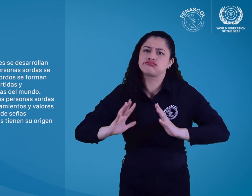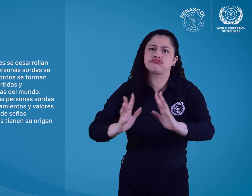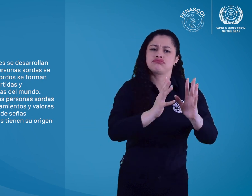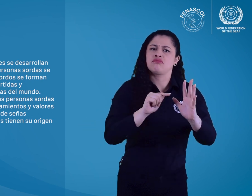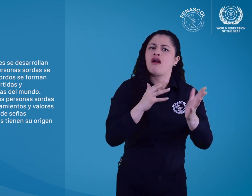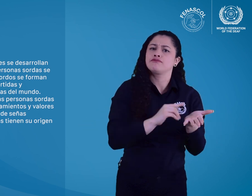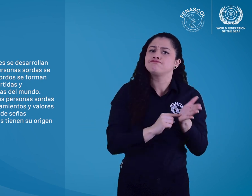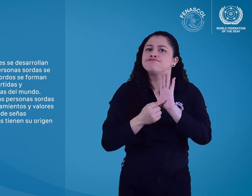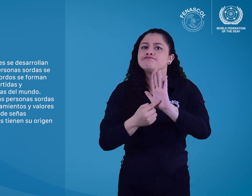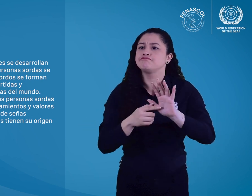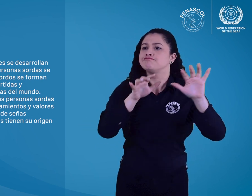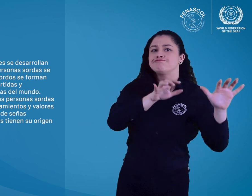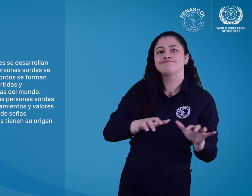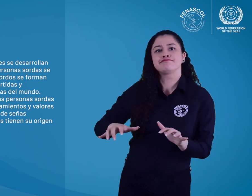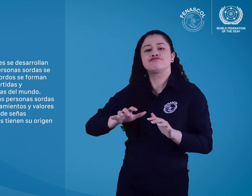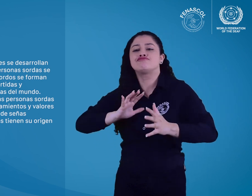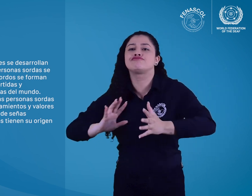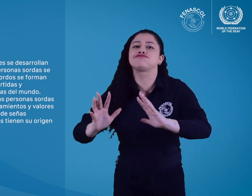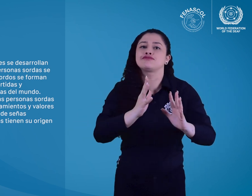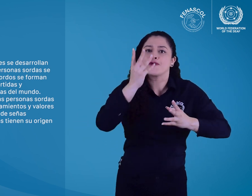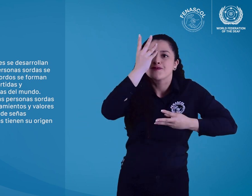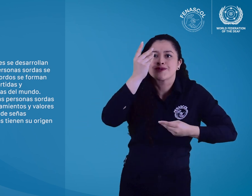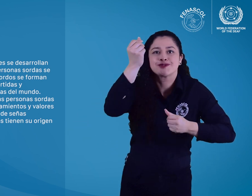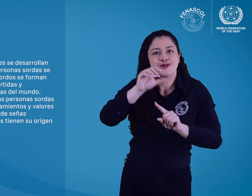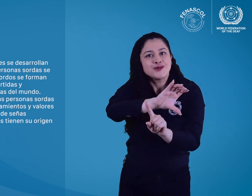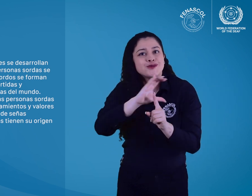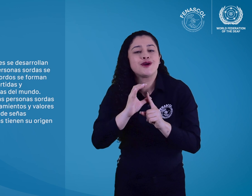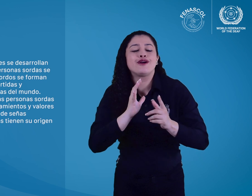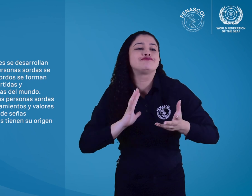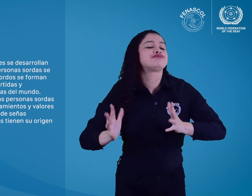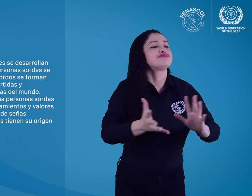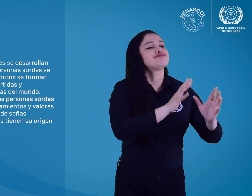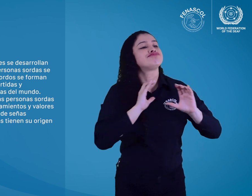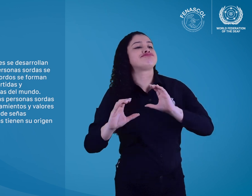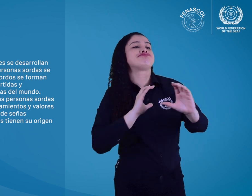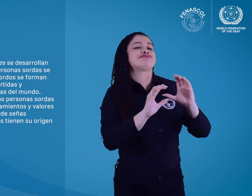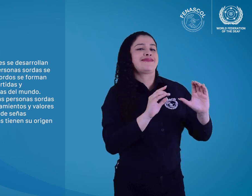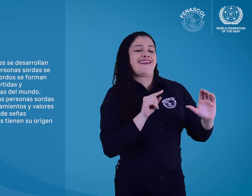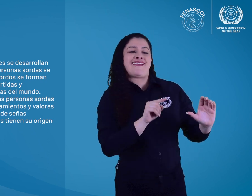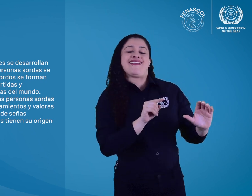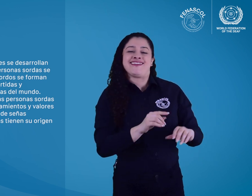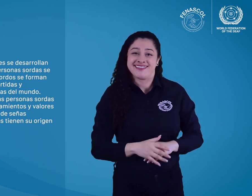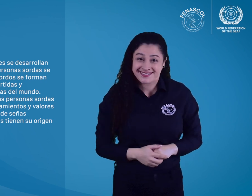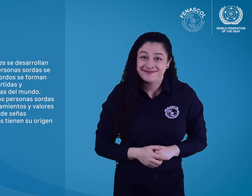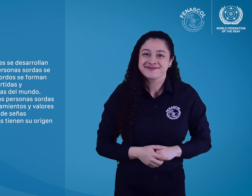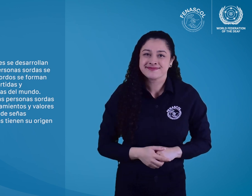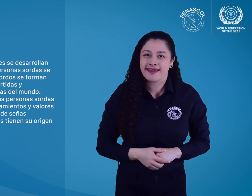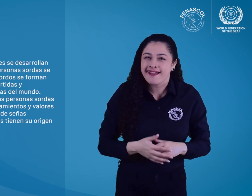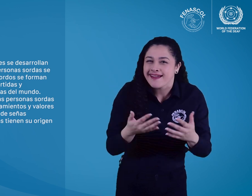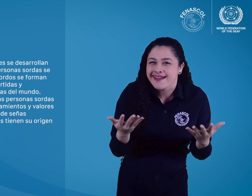muestran y practican comportamientos y valores culturales sordos. Las lenguas de señas